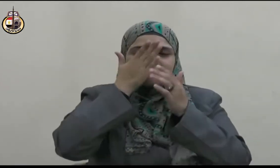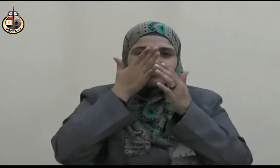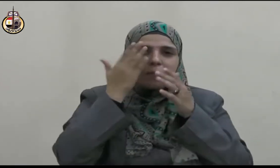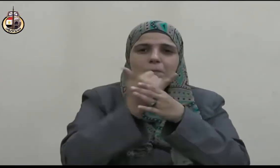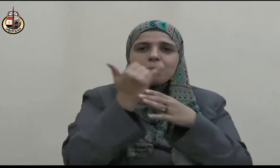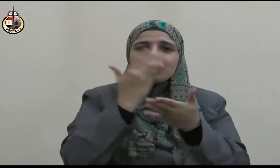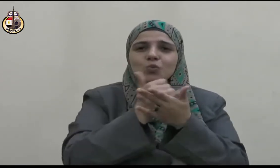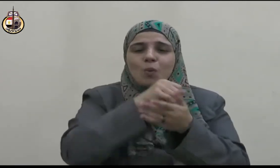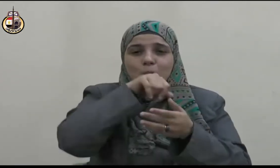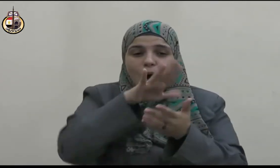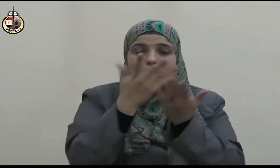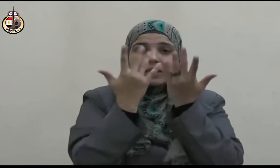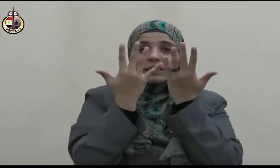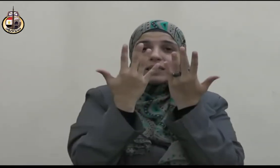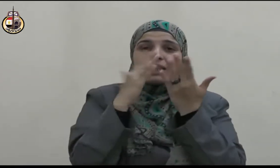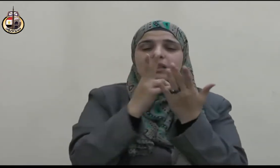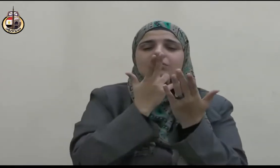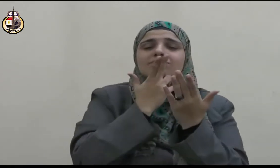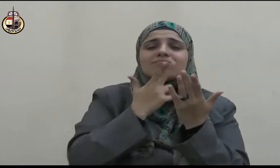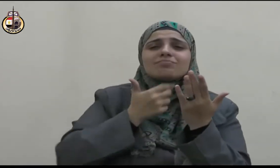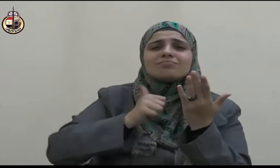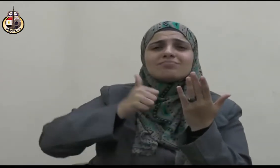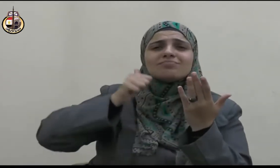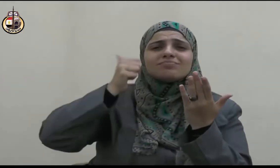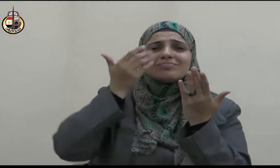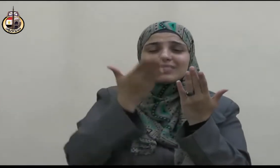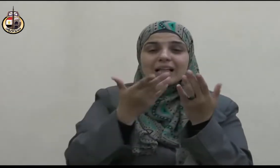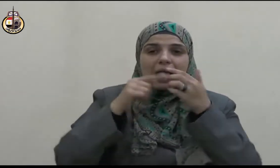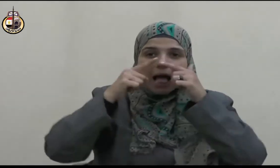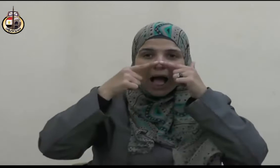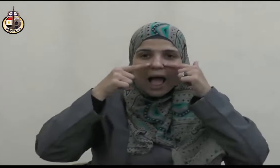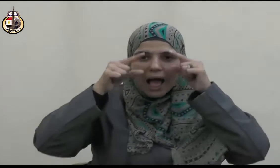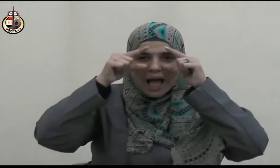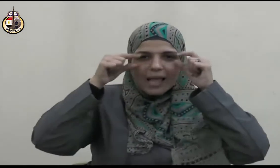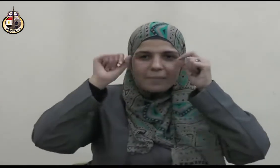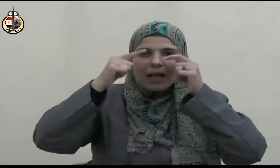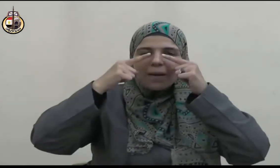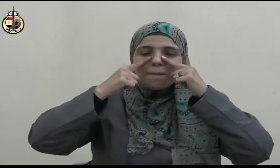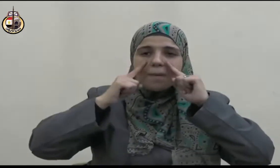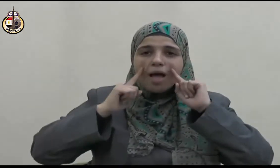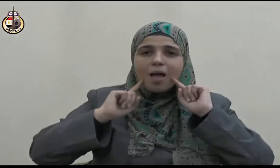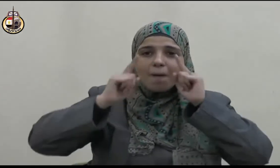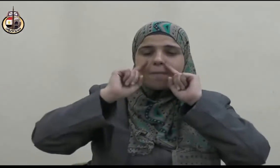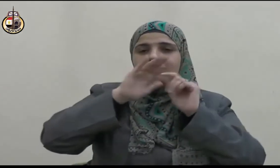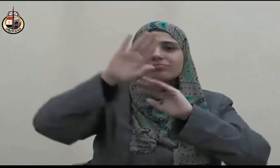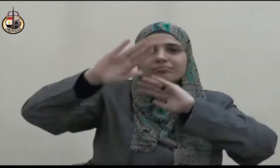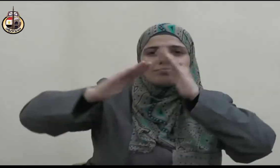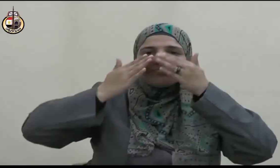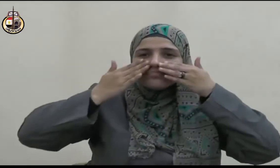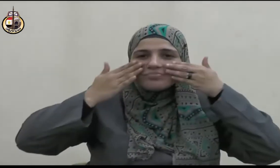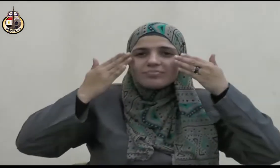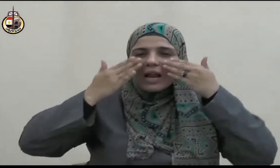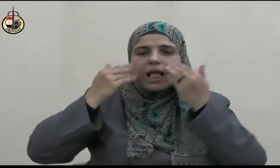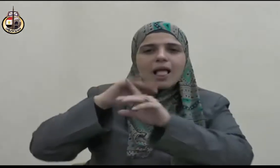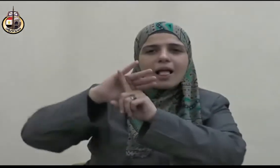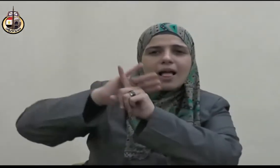يحمل لأبنائه وأحفاده كل معاني الحب والعطف